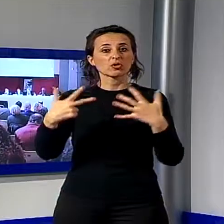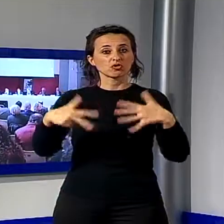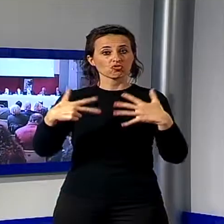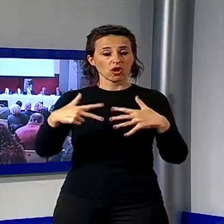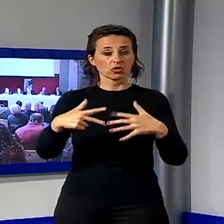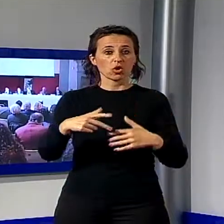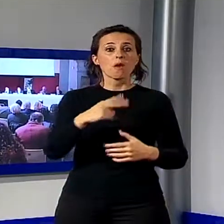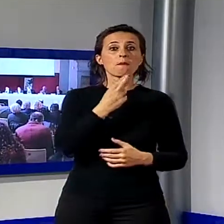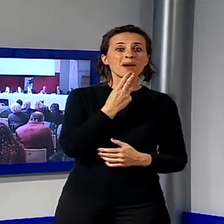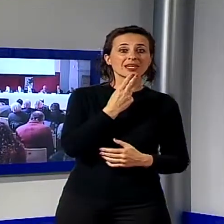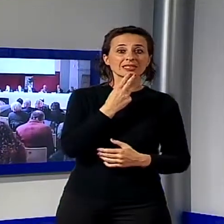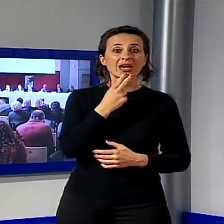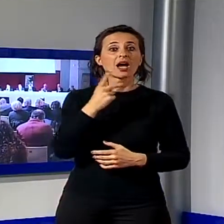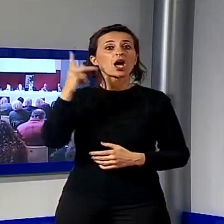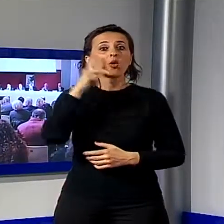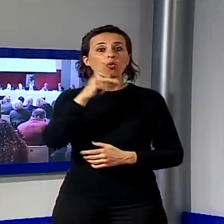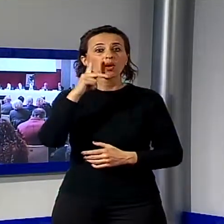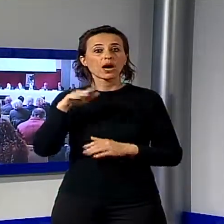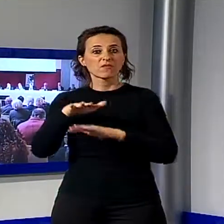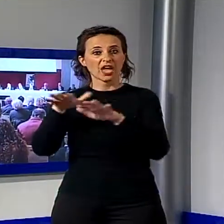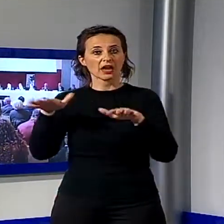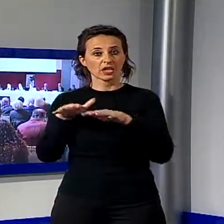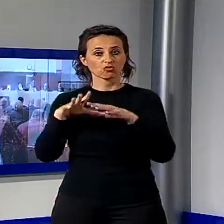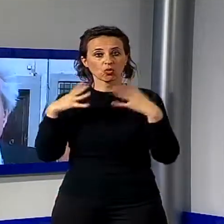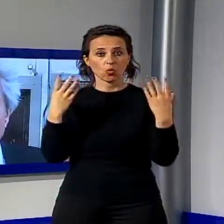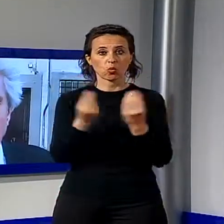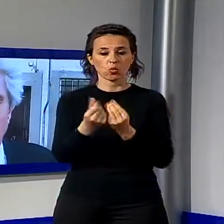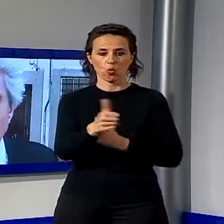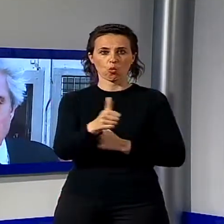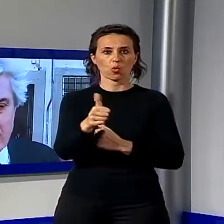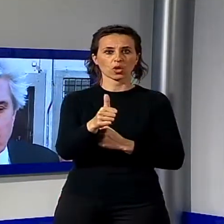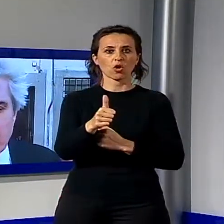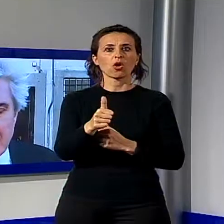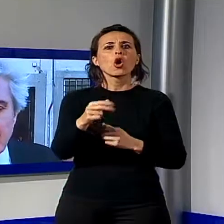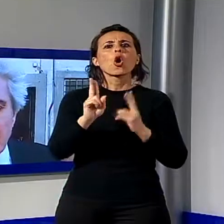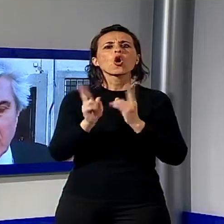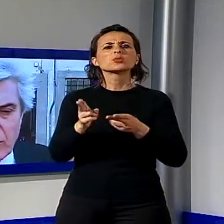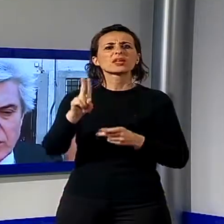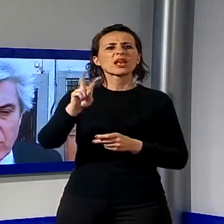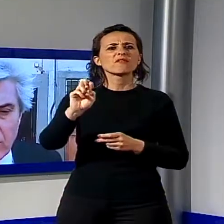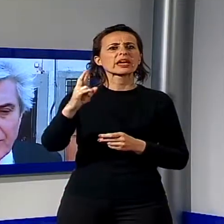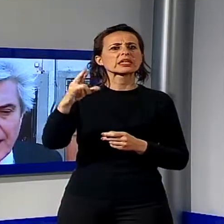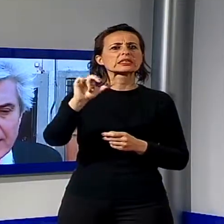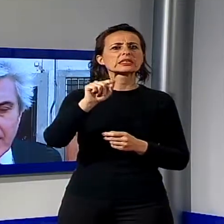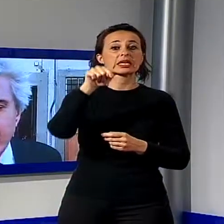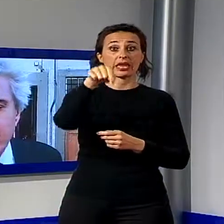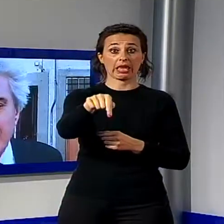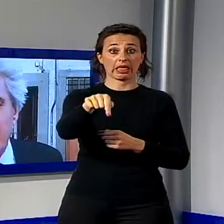cui sedia centrata è stata individuata all'ospedale Versilia. Quello è un progetto che sta andando, è questione ormai di qualche